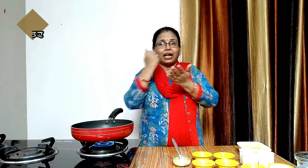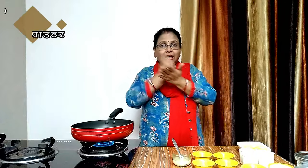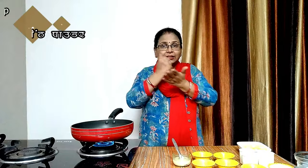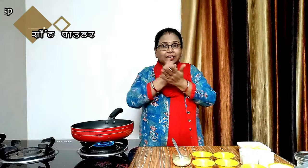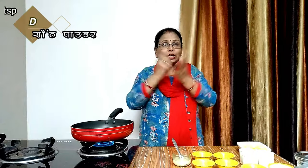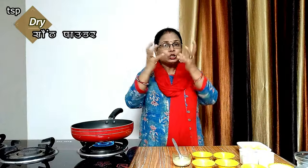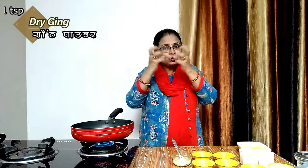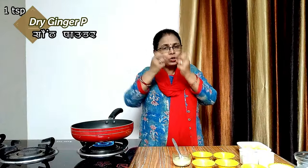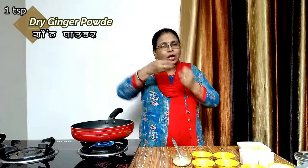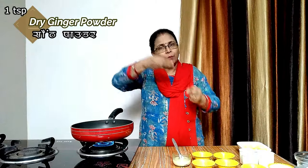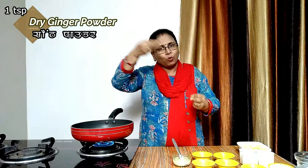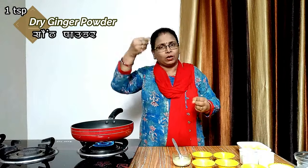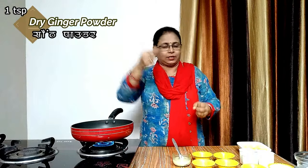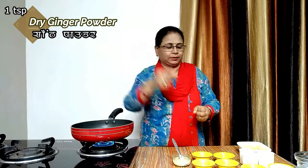और एक चमच सॉफ पाउडर